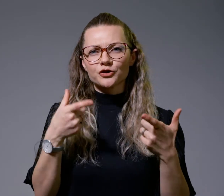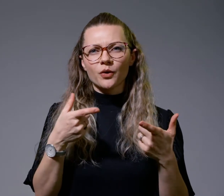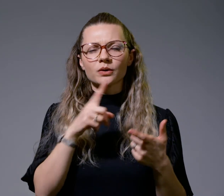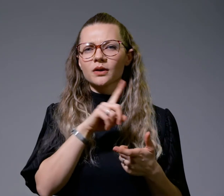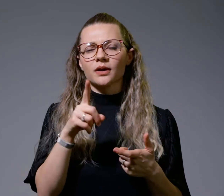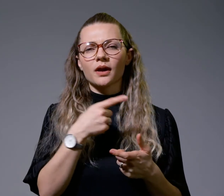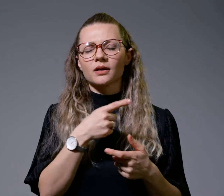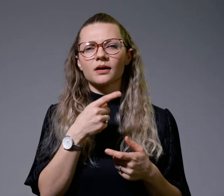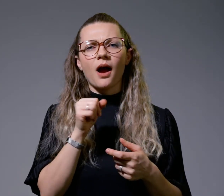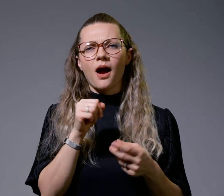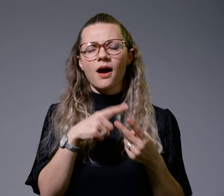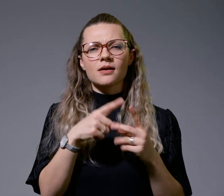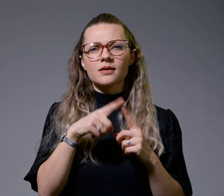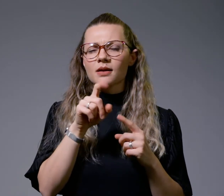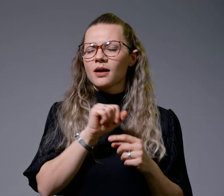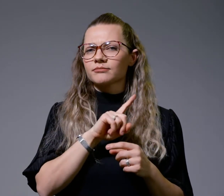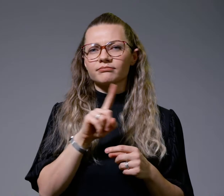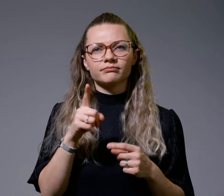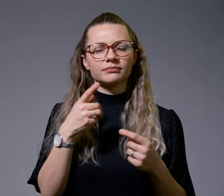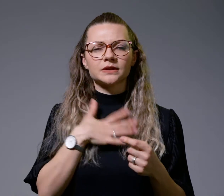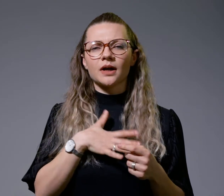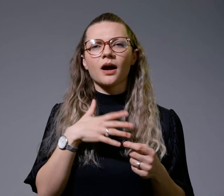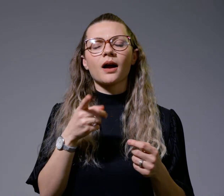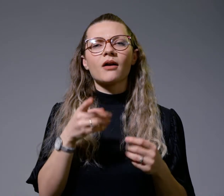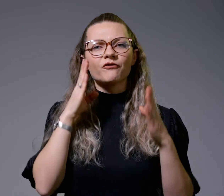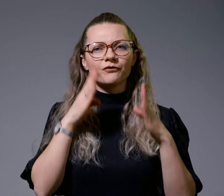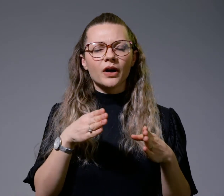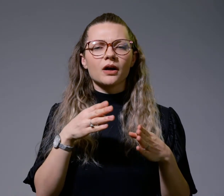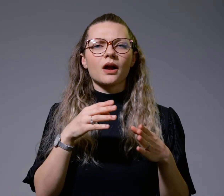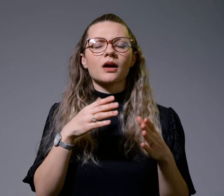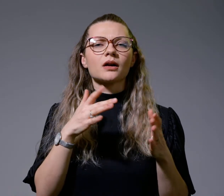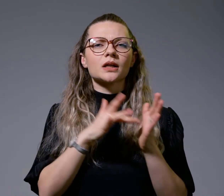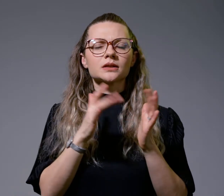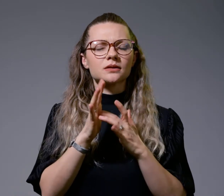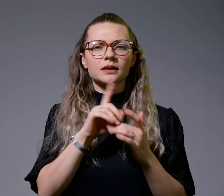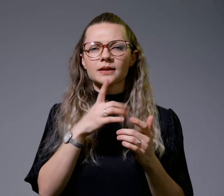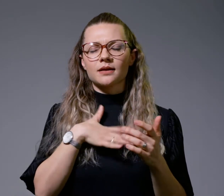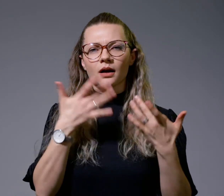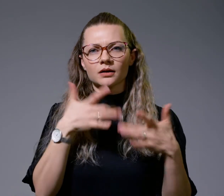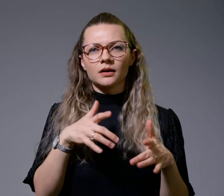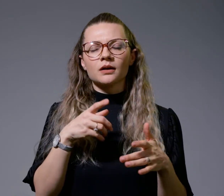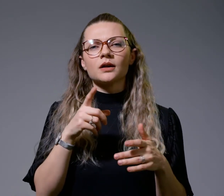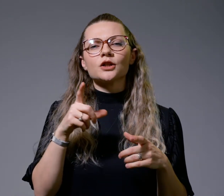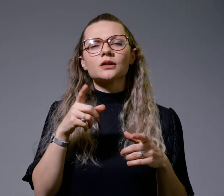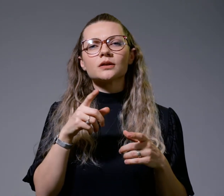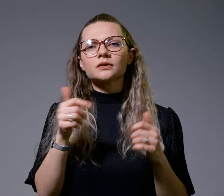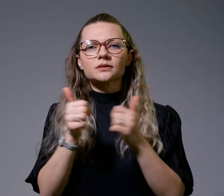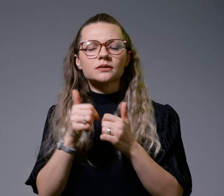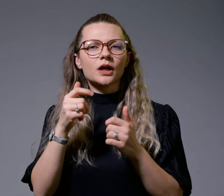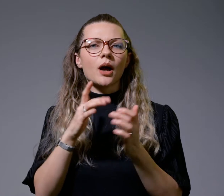убедиле Анја да ја смени својата вера и да стане жена на Кадијата. Омразата кон оние